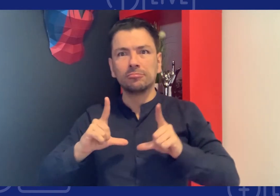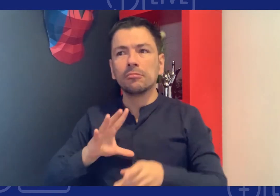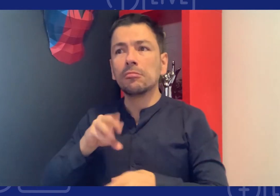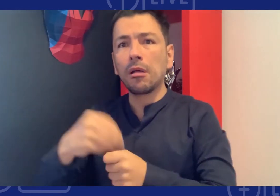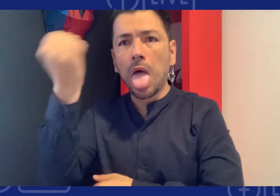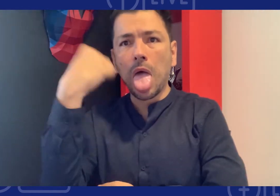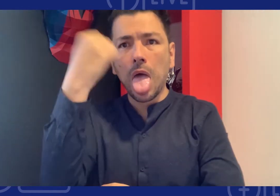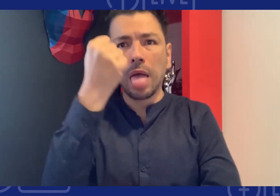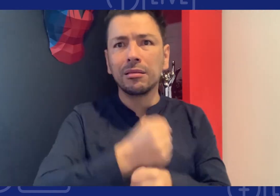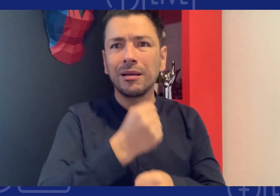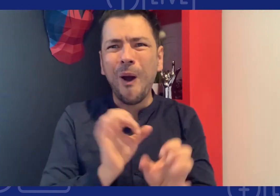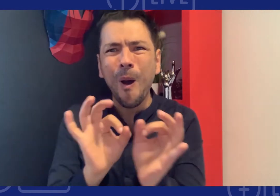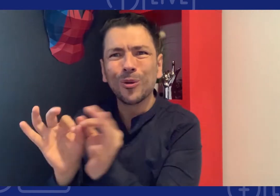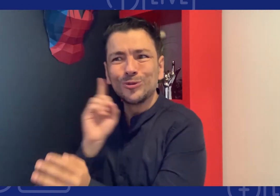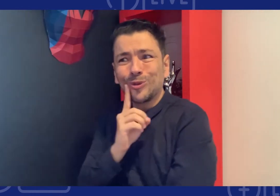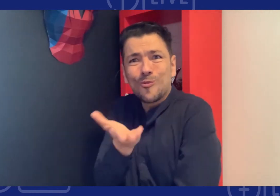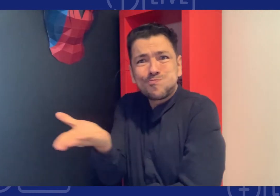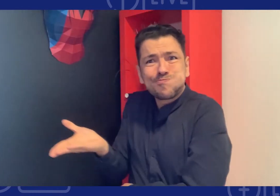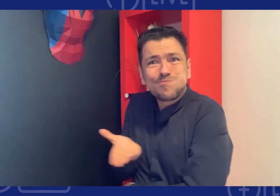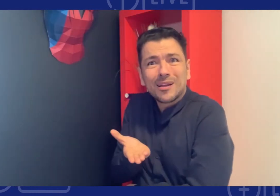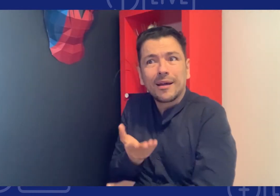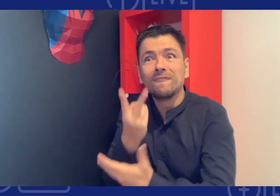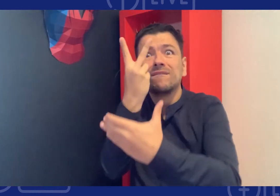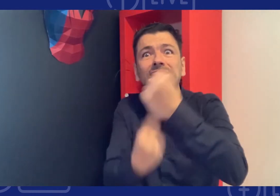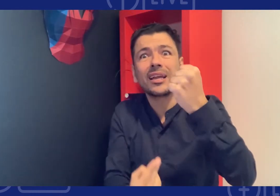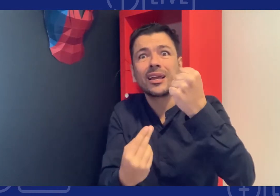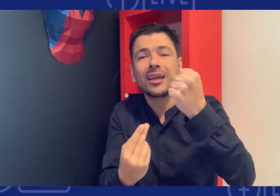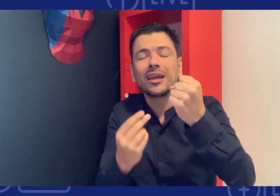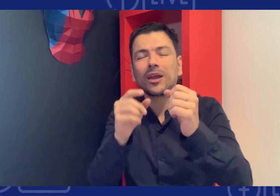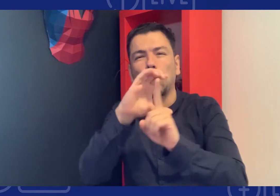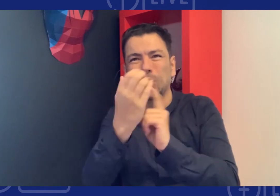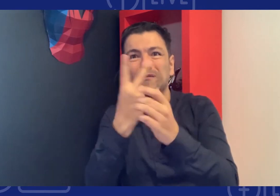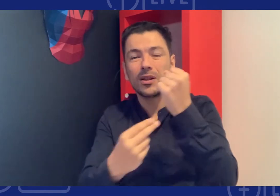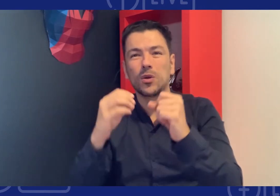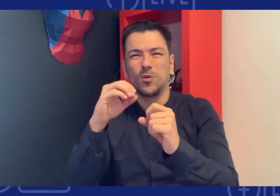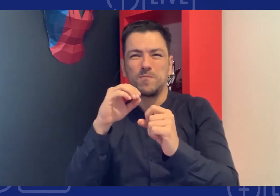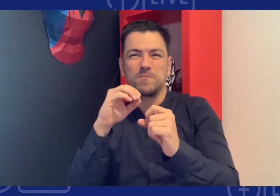matemáticas y diversos temas ya están graduados pero no le dan la oportunidad para el trabajo